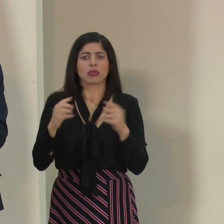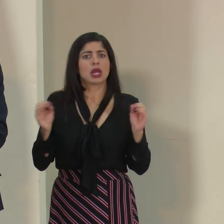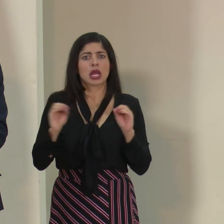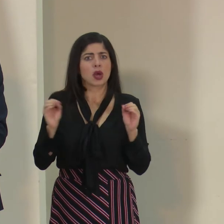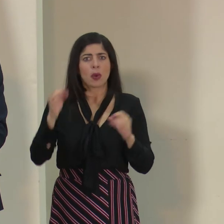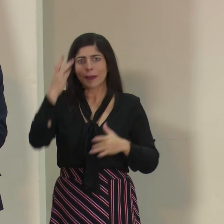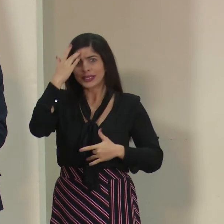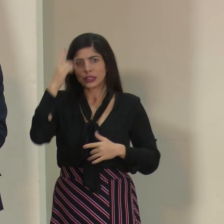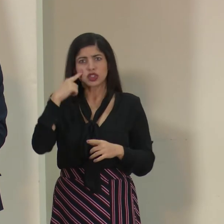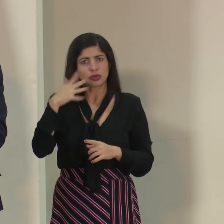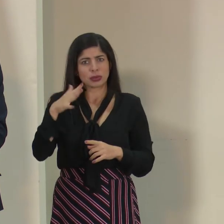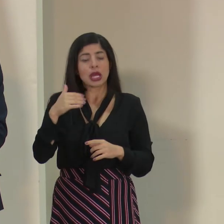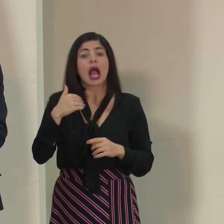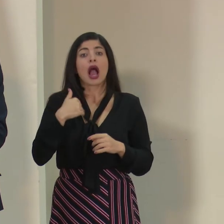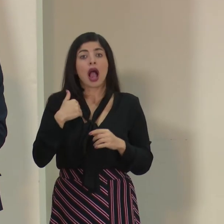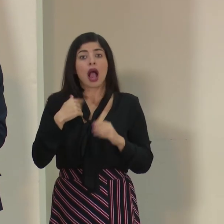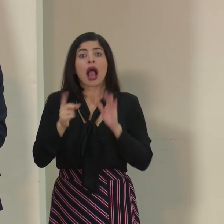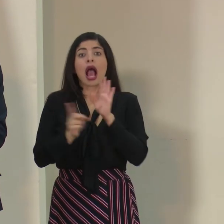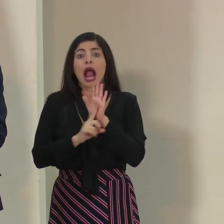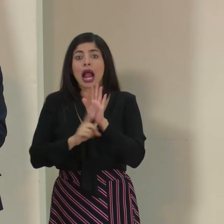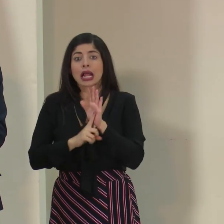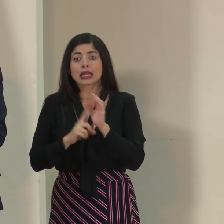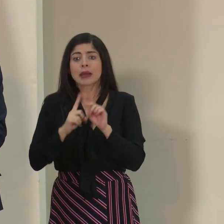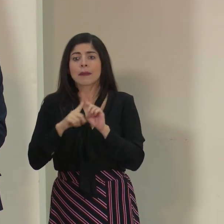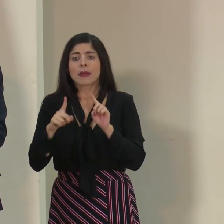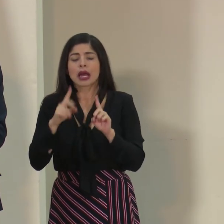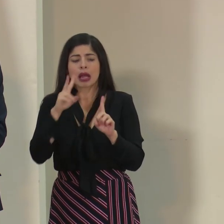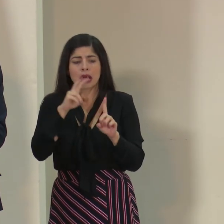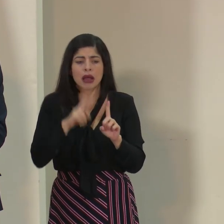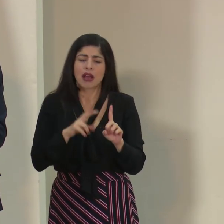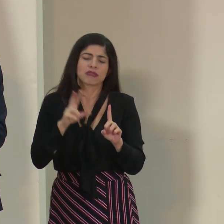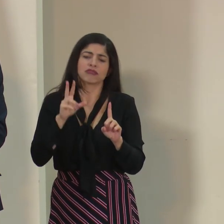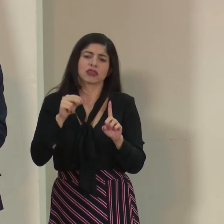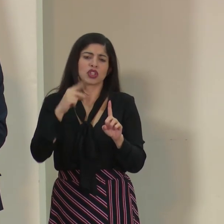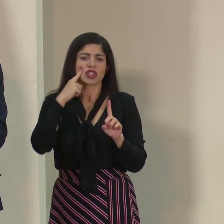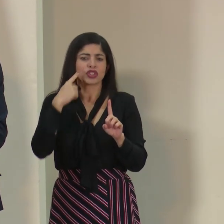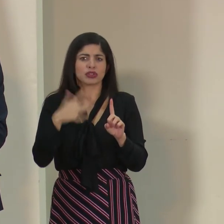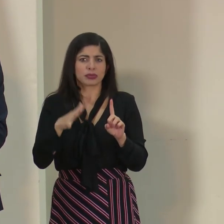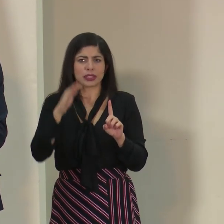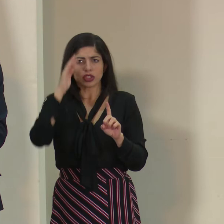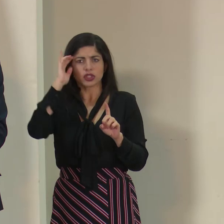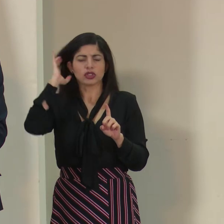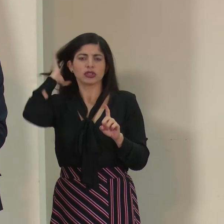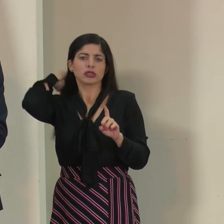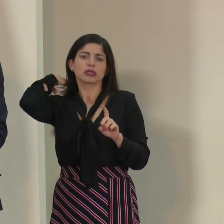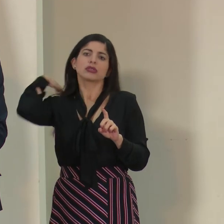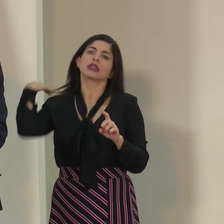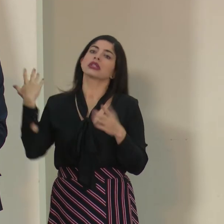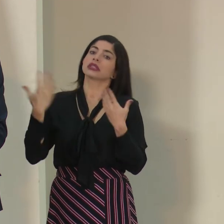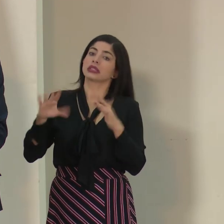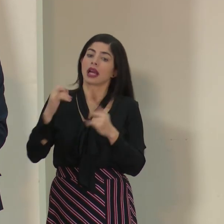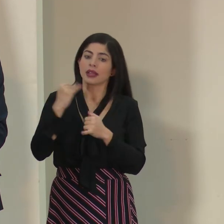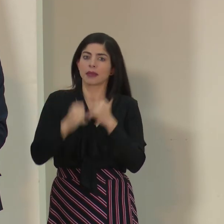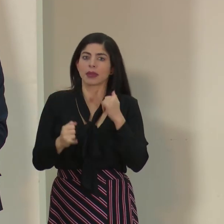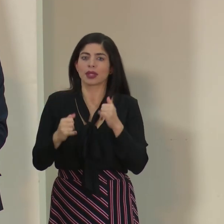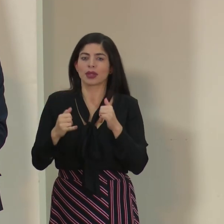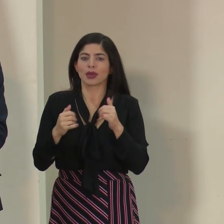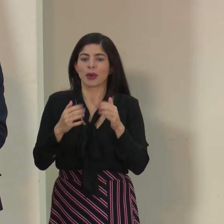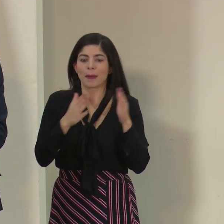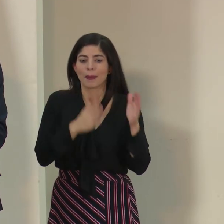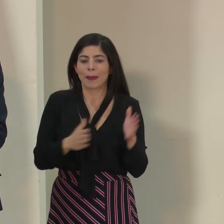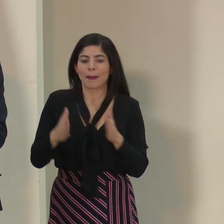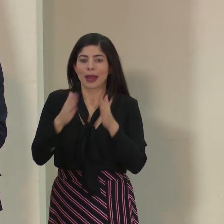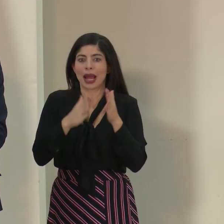sospechosos, hemos tenido varias alertas que no han llegado a catalogarse como pacientes sospechosos, hemos concluido incluso con la preparación de la